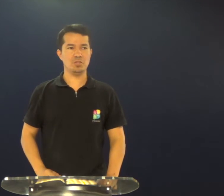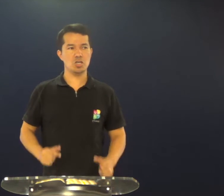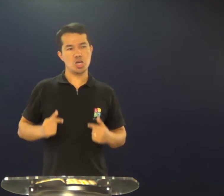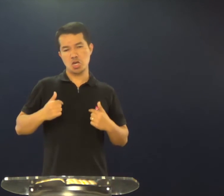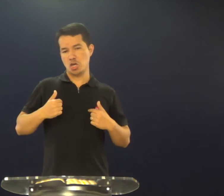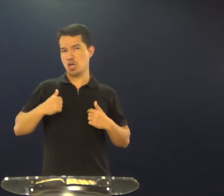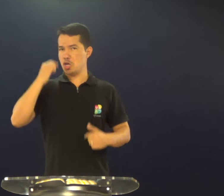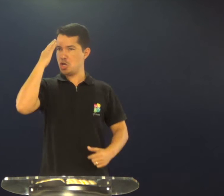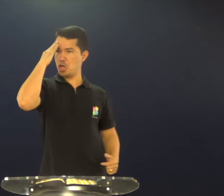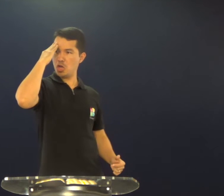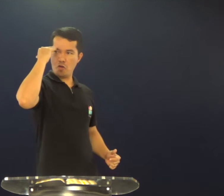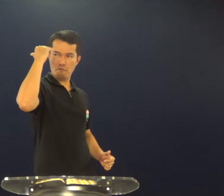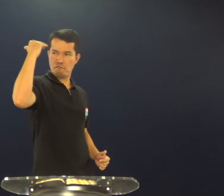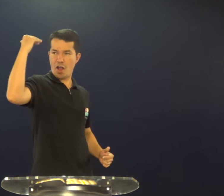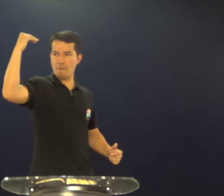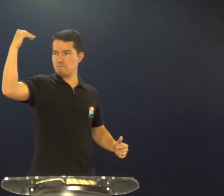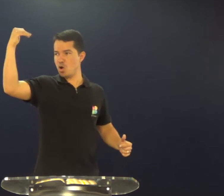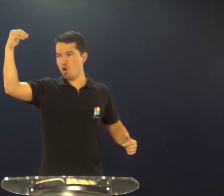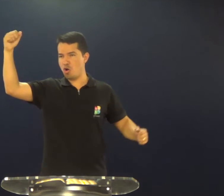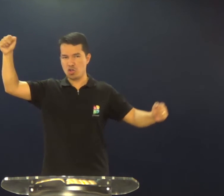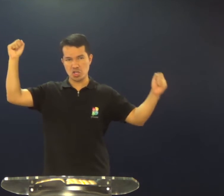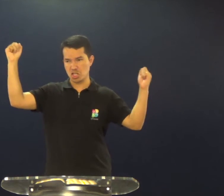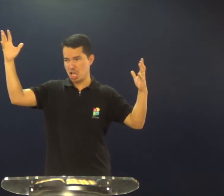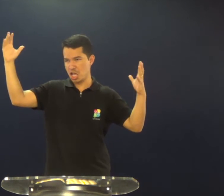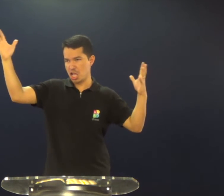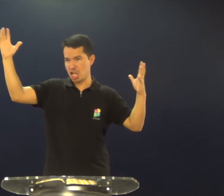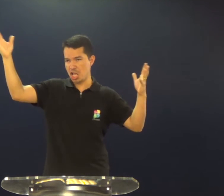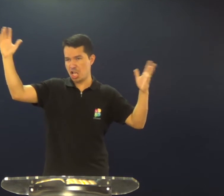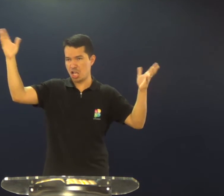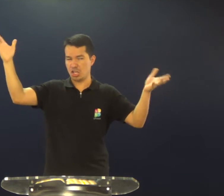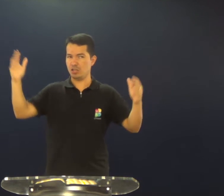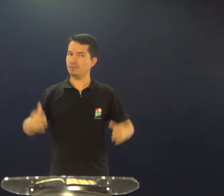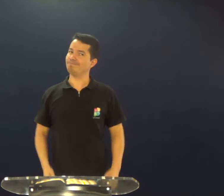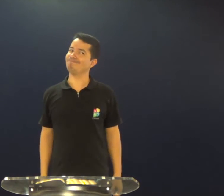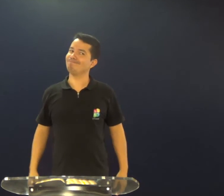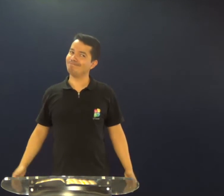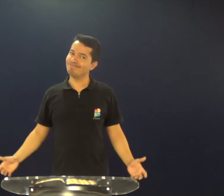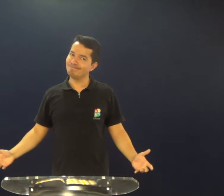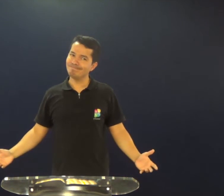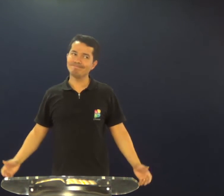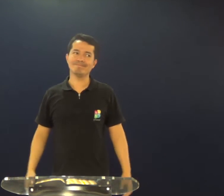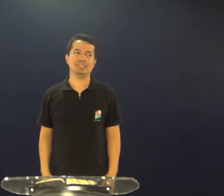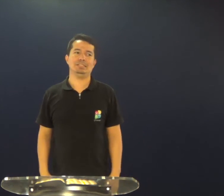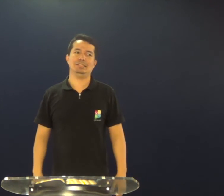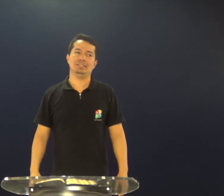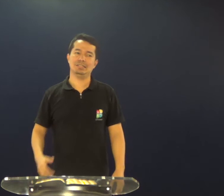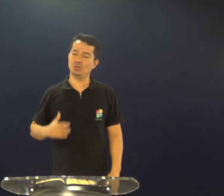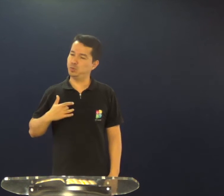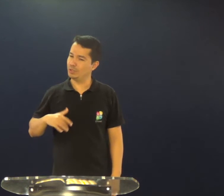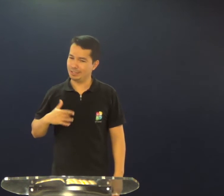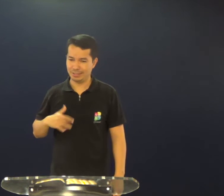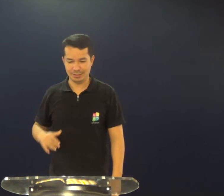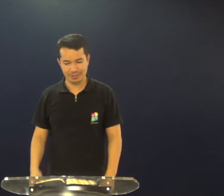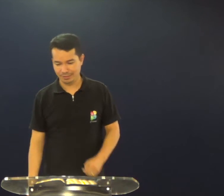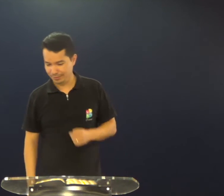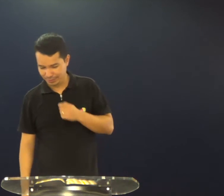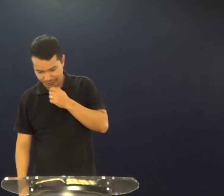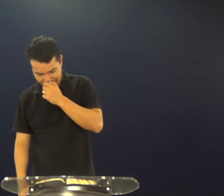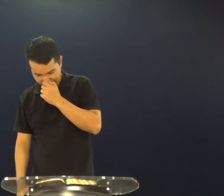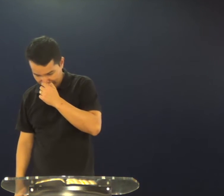diminuir, a prepotência, a fama, precisa diminuir, coitado